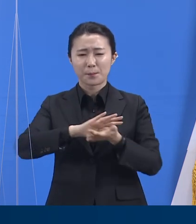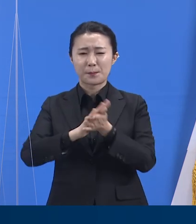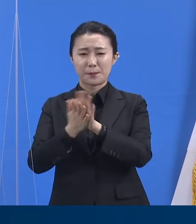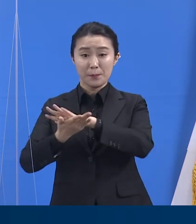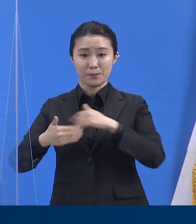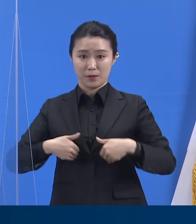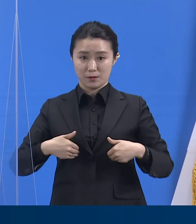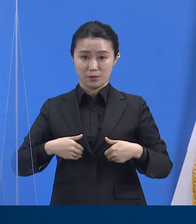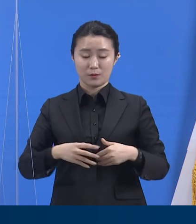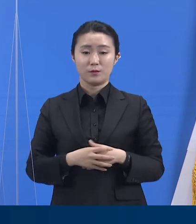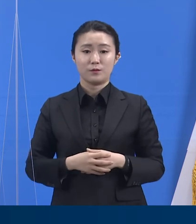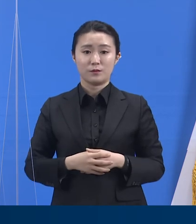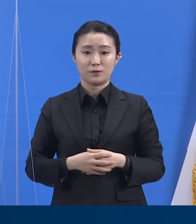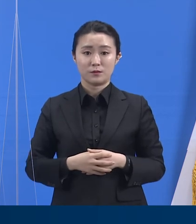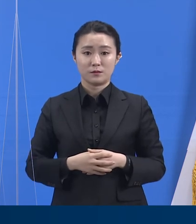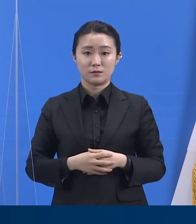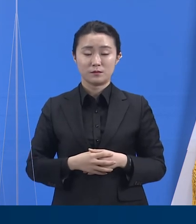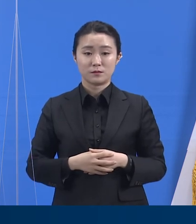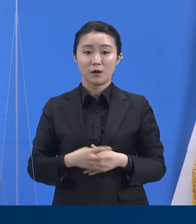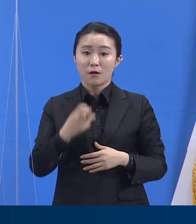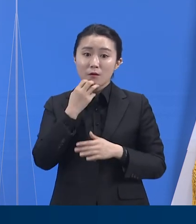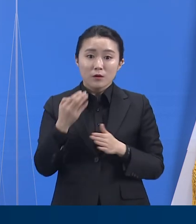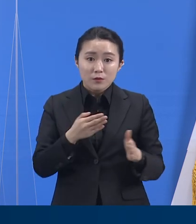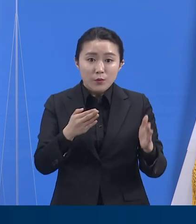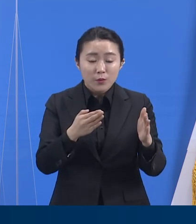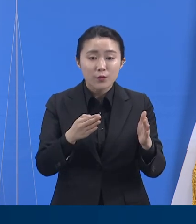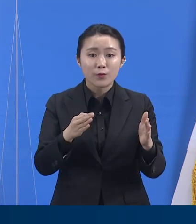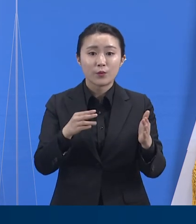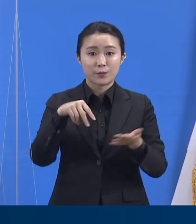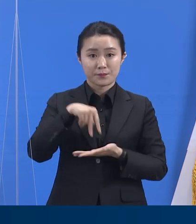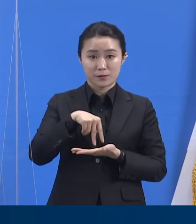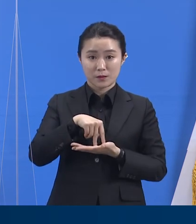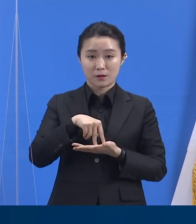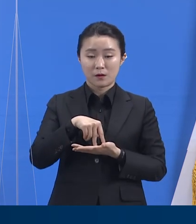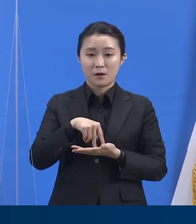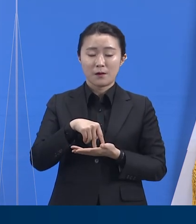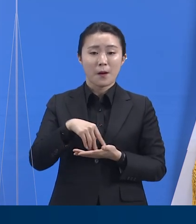유증상자 조기 발견에 특별히 집중합니다.